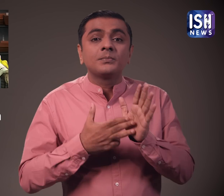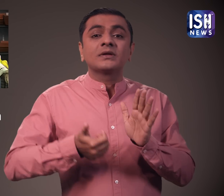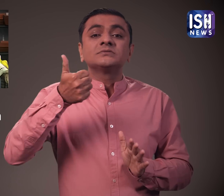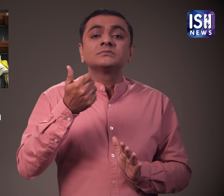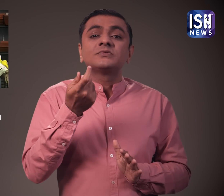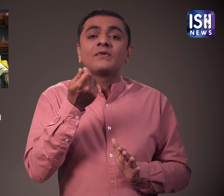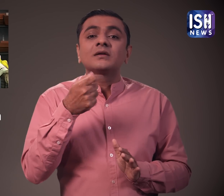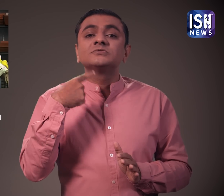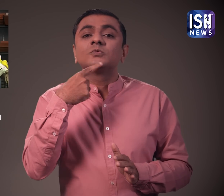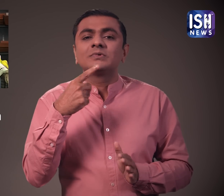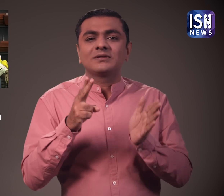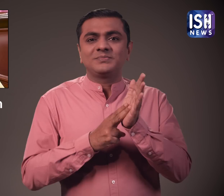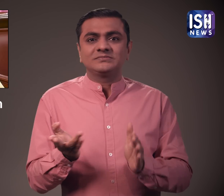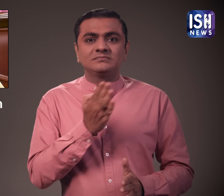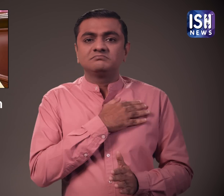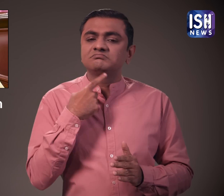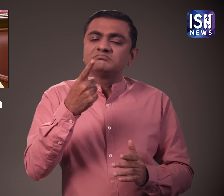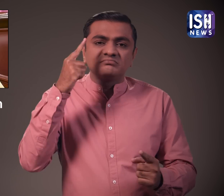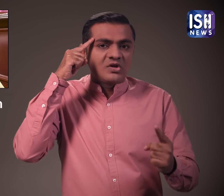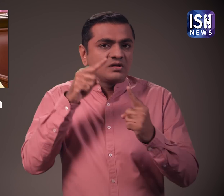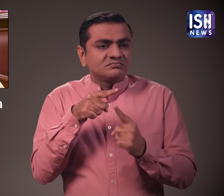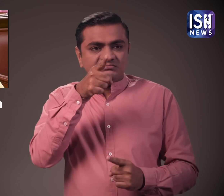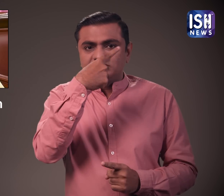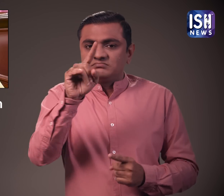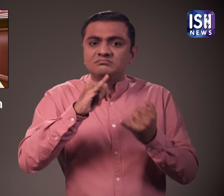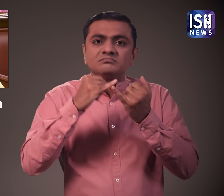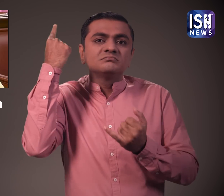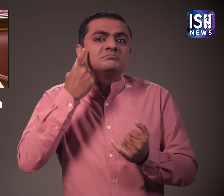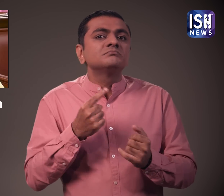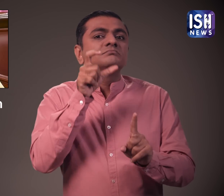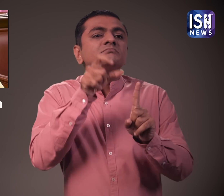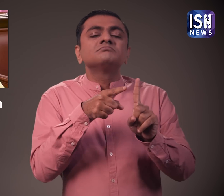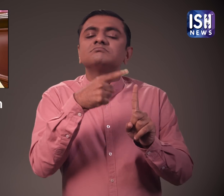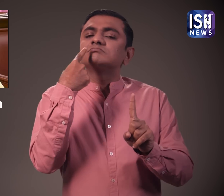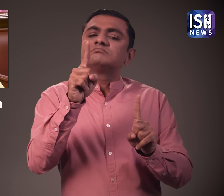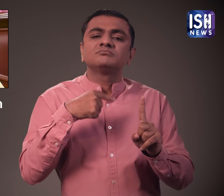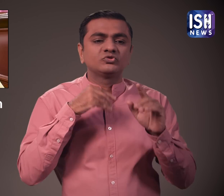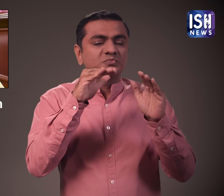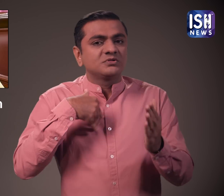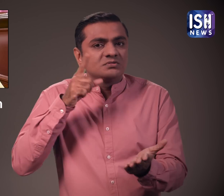यहां तक कि वित्त मंत्री निर्मला सीता रमन ने भी इरानी से सहमती चताते हुए माफी की मांग की